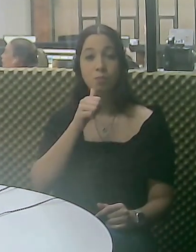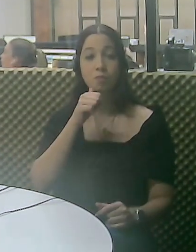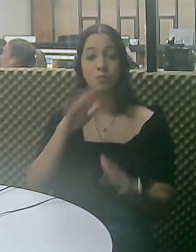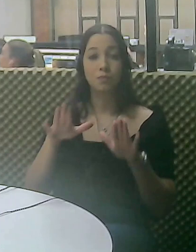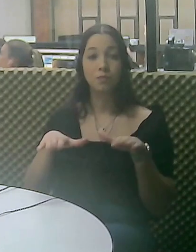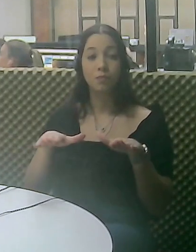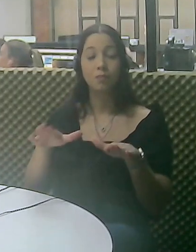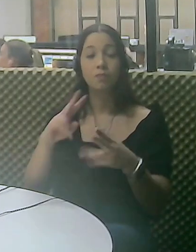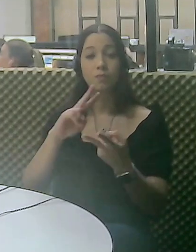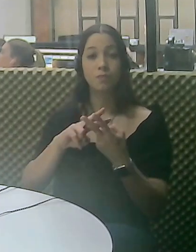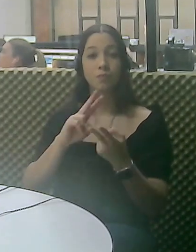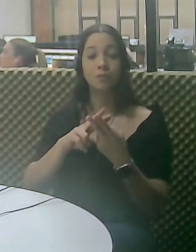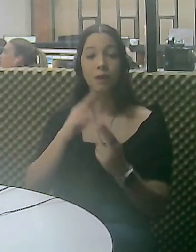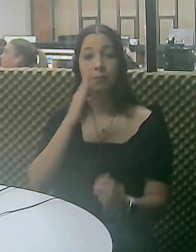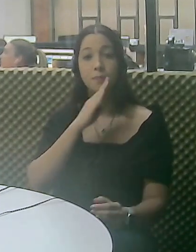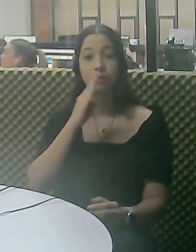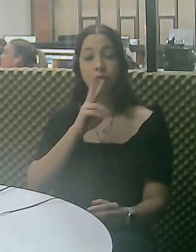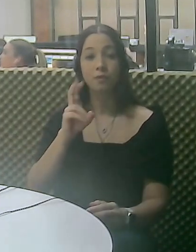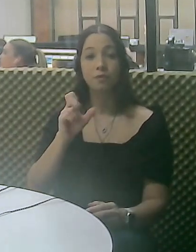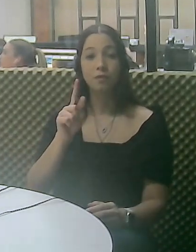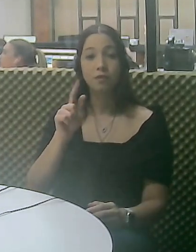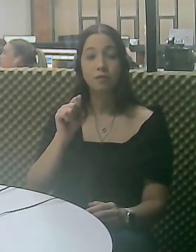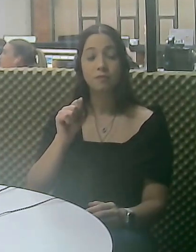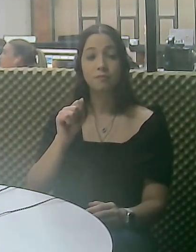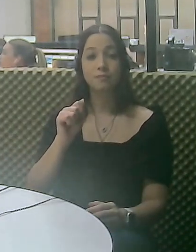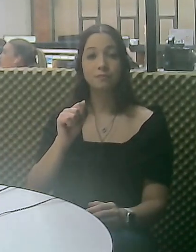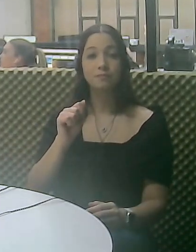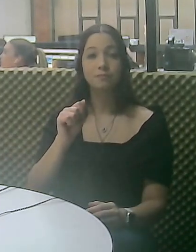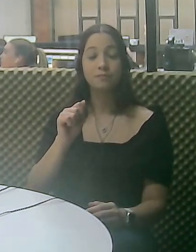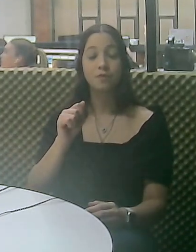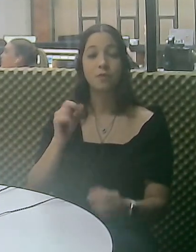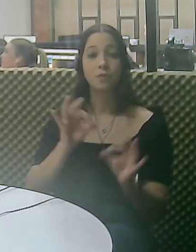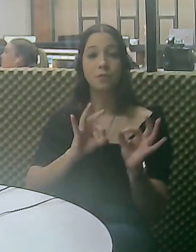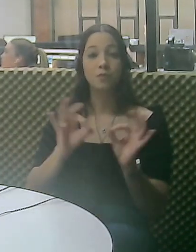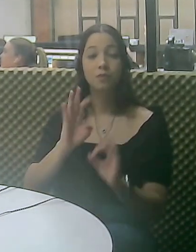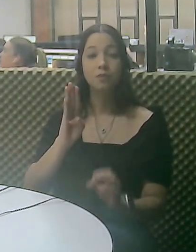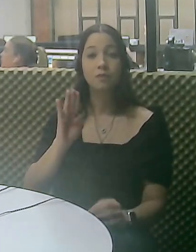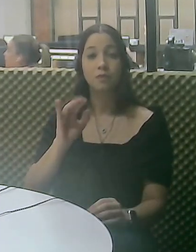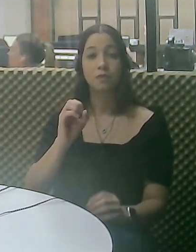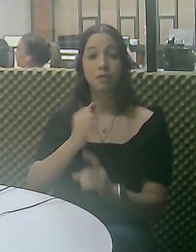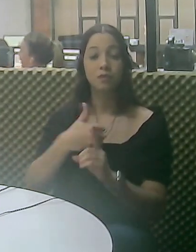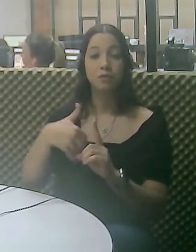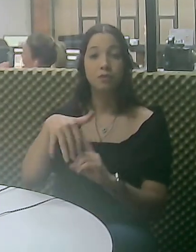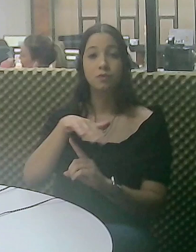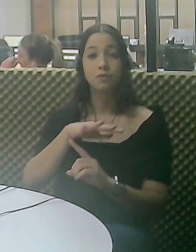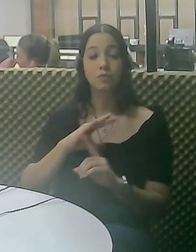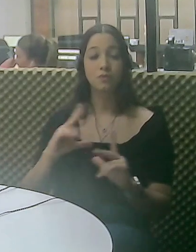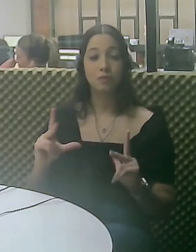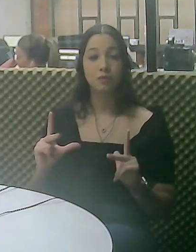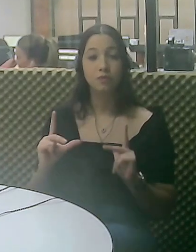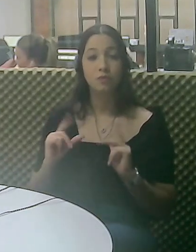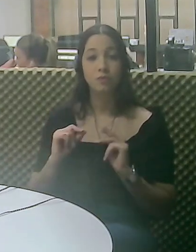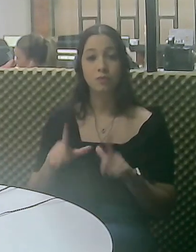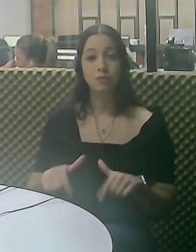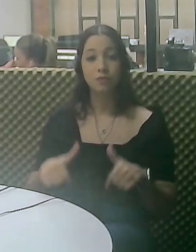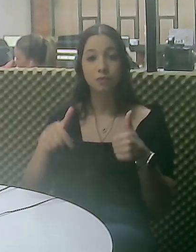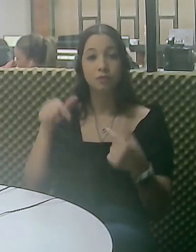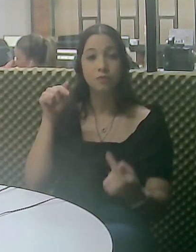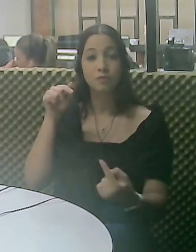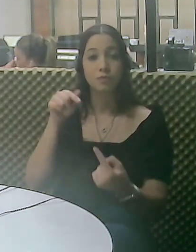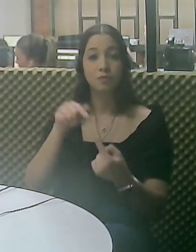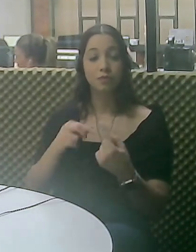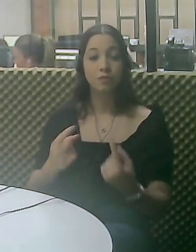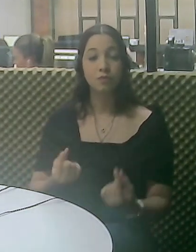absorventes reutilizáveis pela ala feminina da penitenciária Pimenta da Veiga. O programa Biosocial,